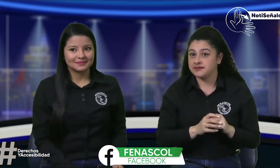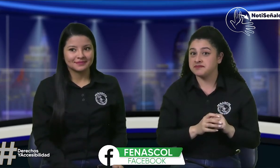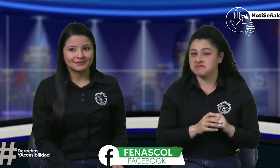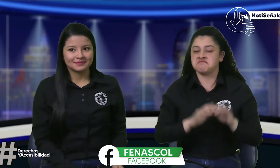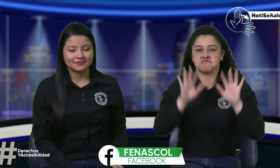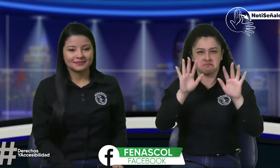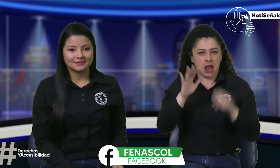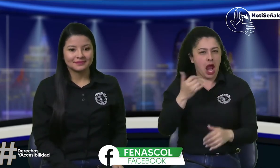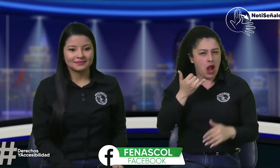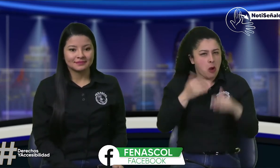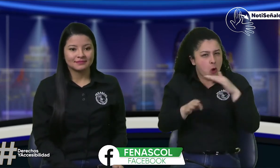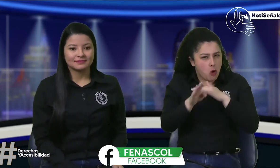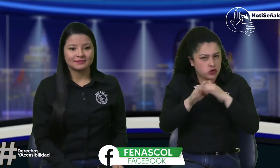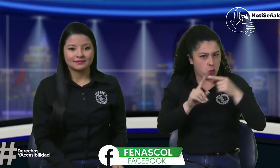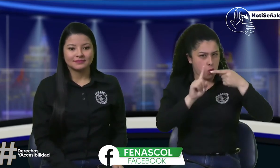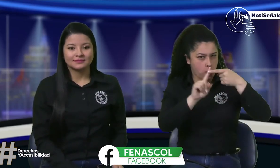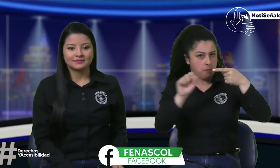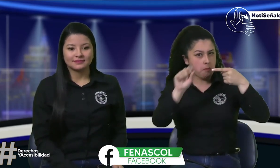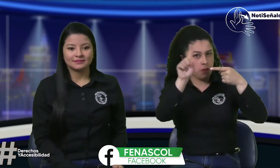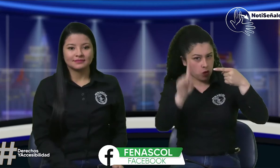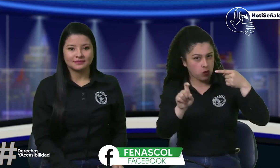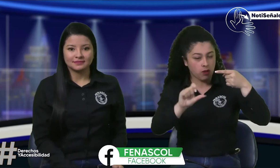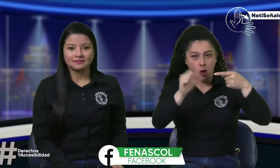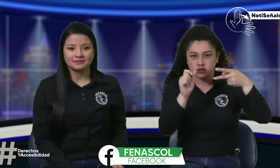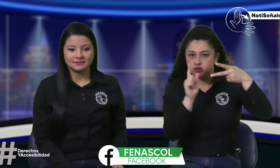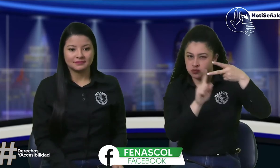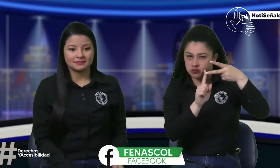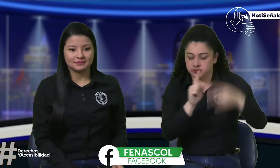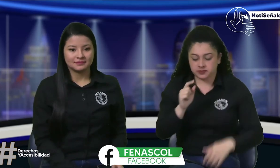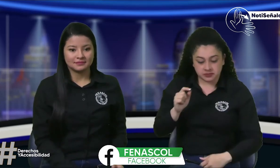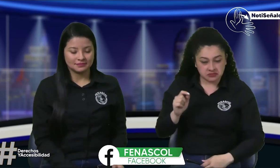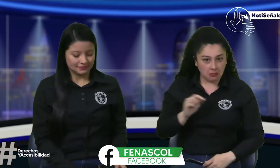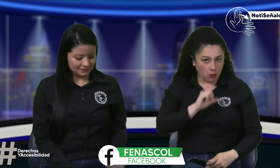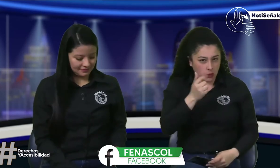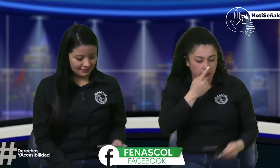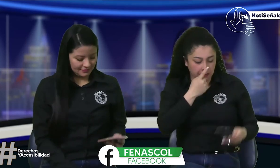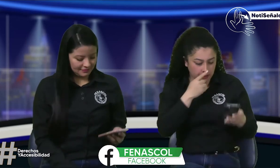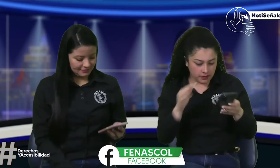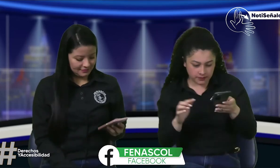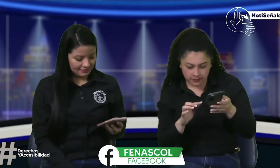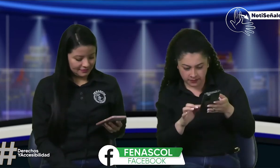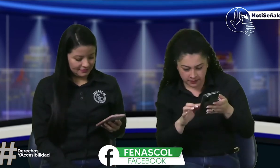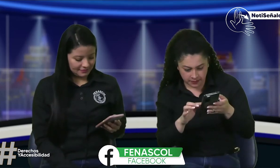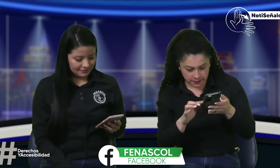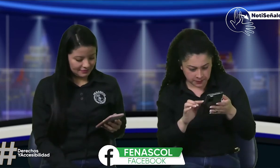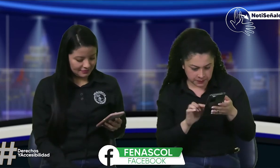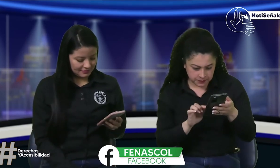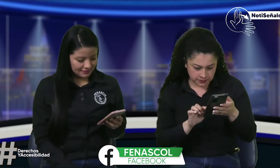esperemos un momento continuamos también con más preguntas que están en nuestras redes sociales